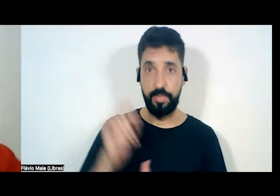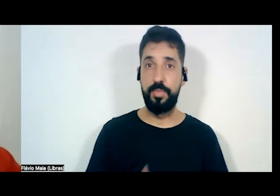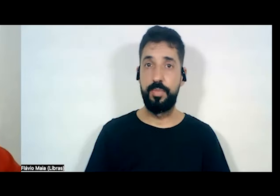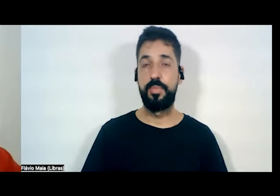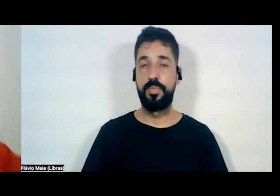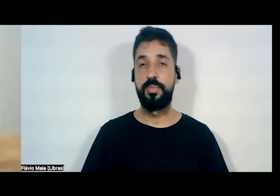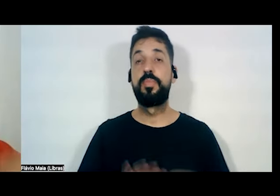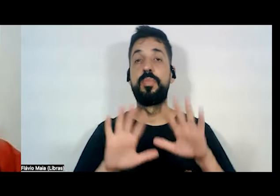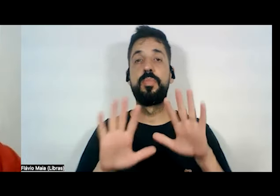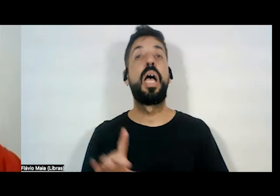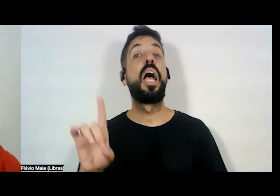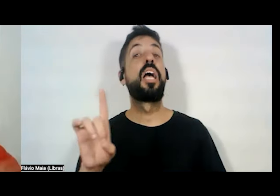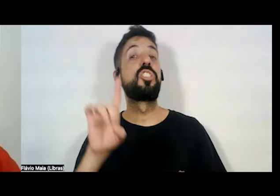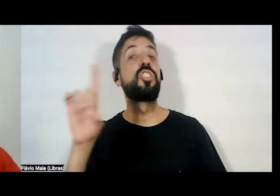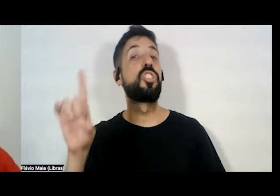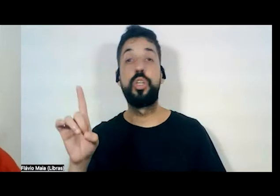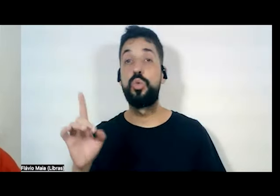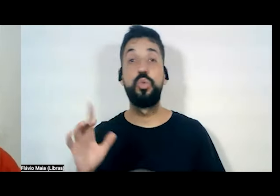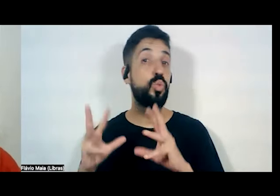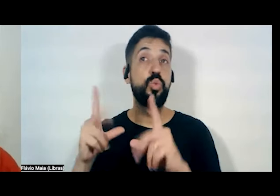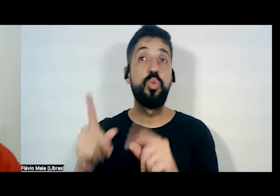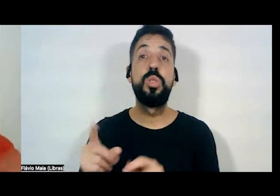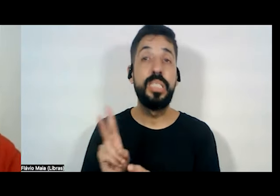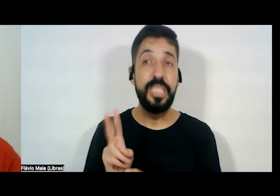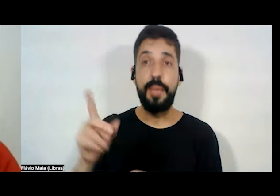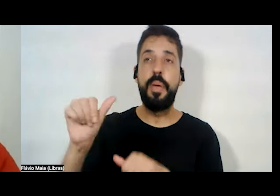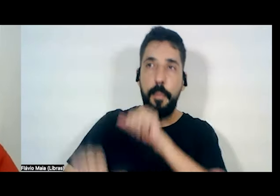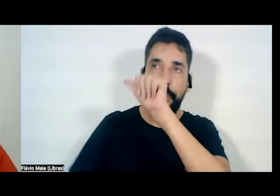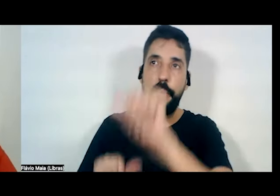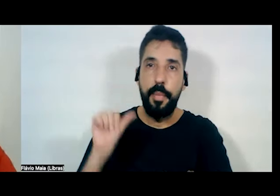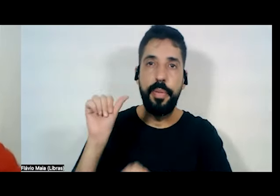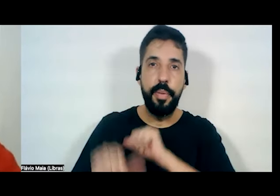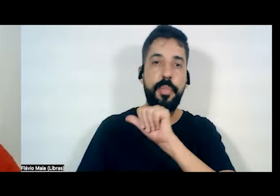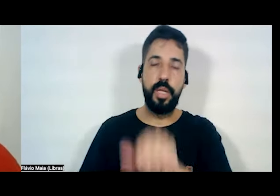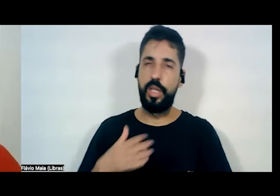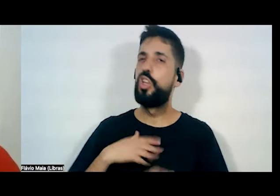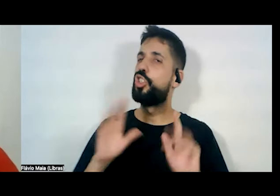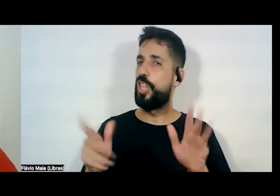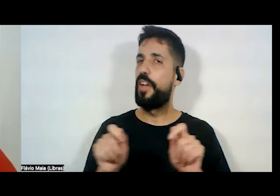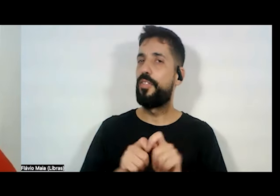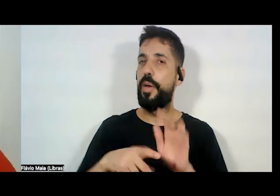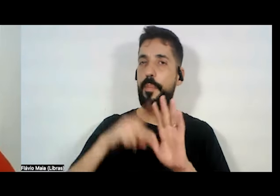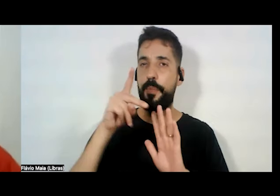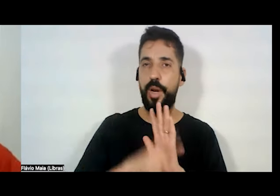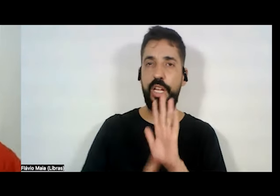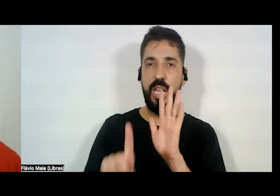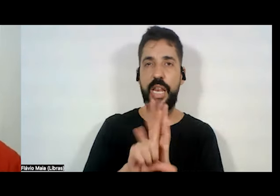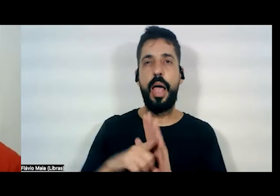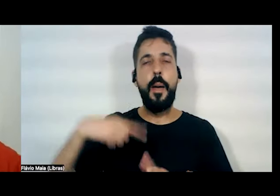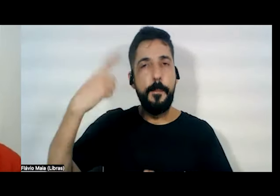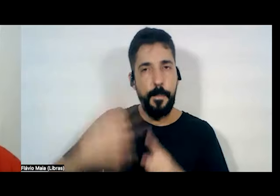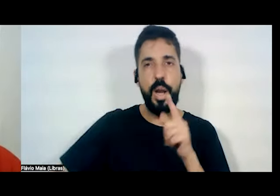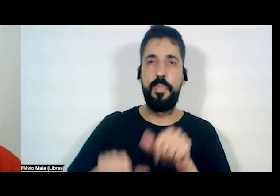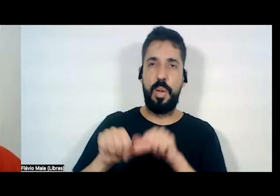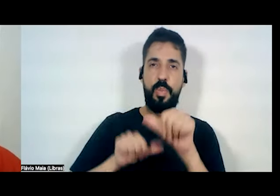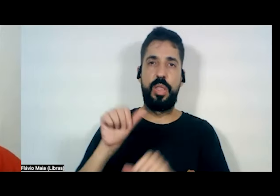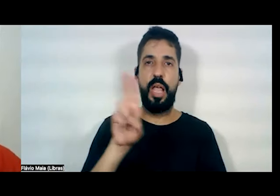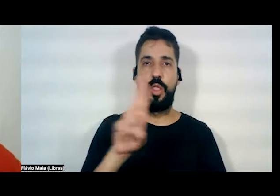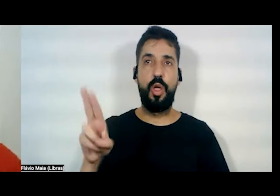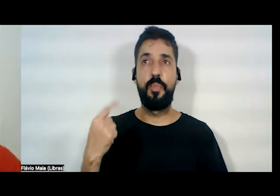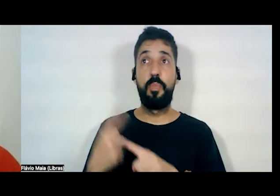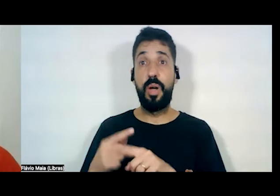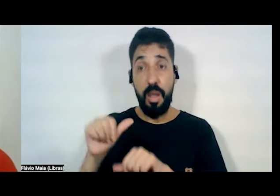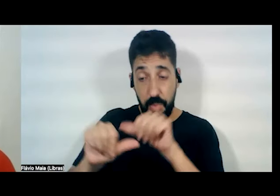mas não é de direita, todo ano eles têm um nome diferente. Eu até já fiz um projeto de lei que é proibido mudar de nome, porque eu acho que essa coisa de mudar de nome